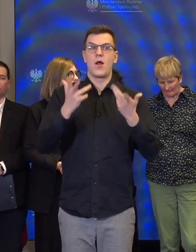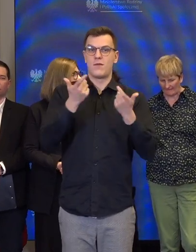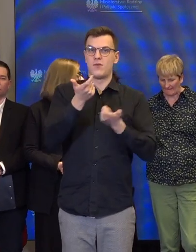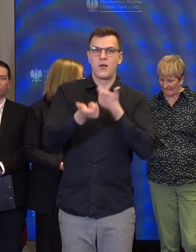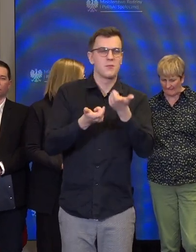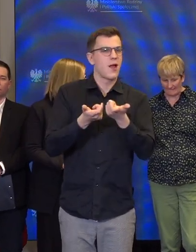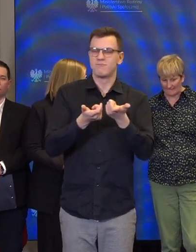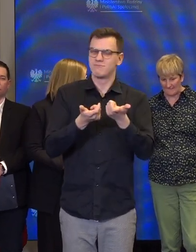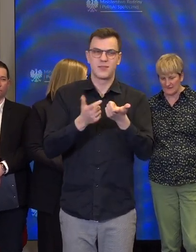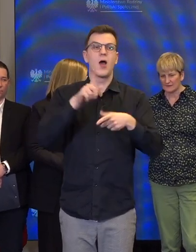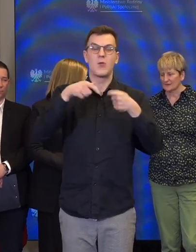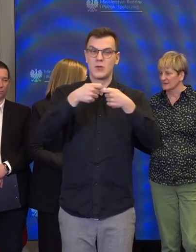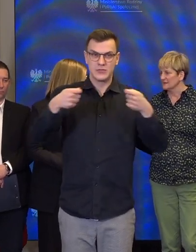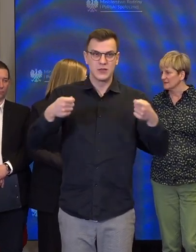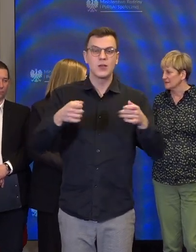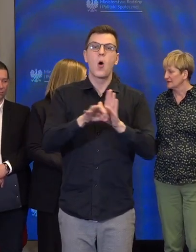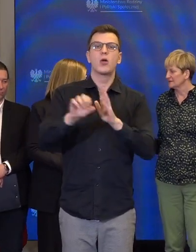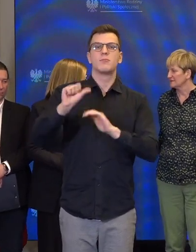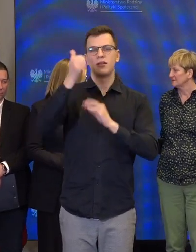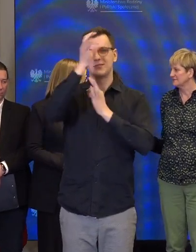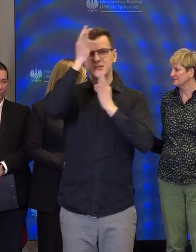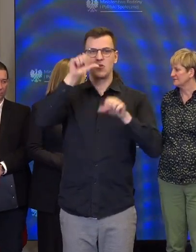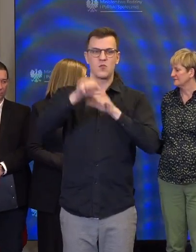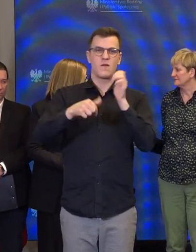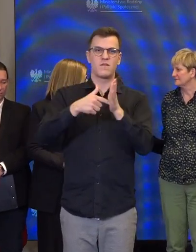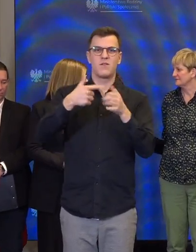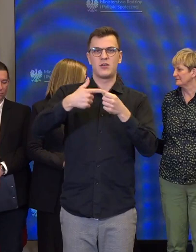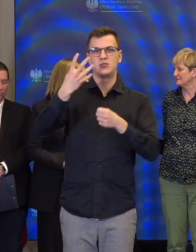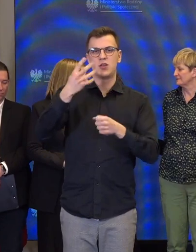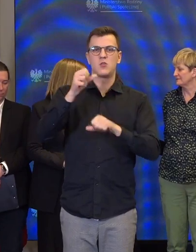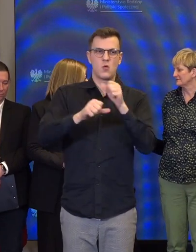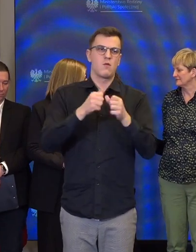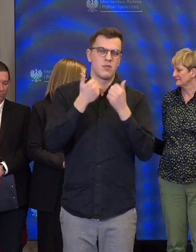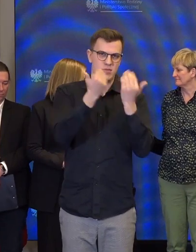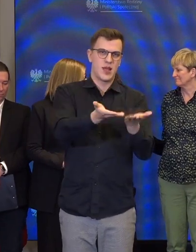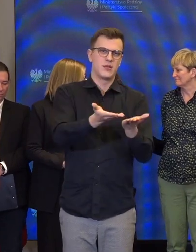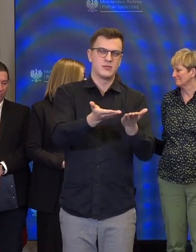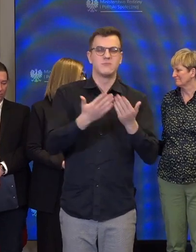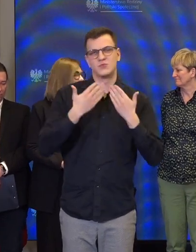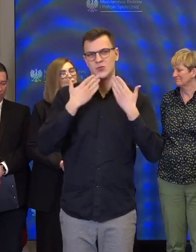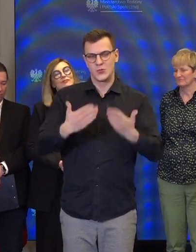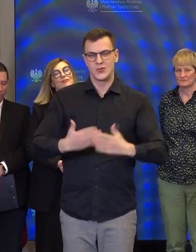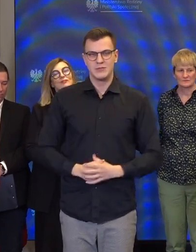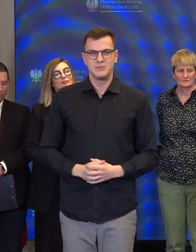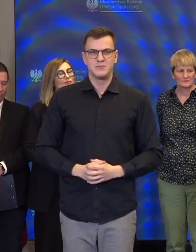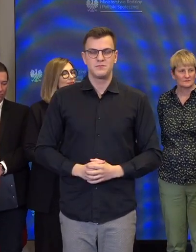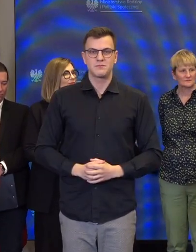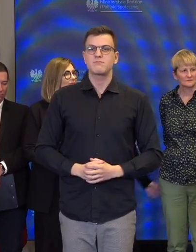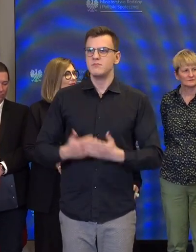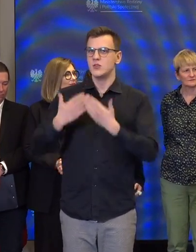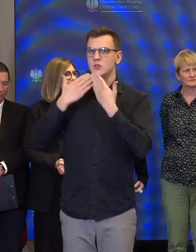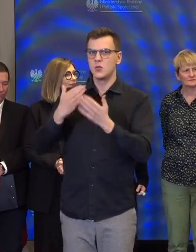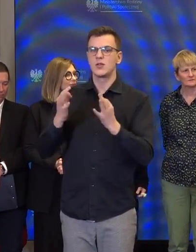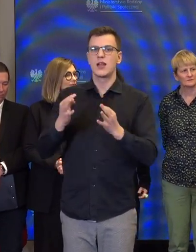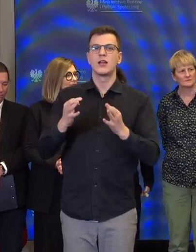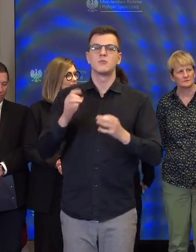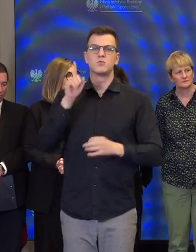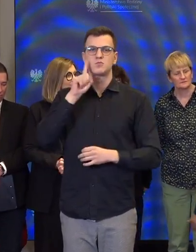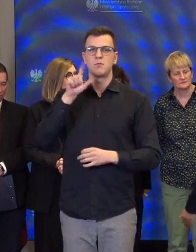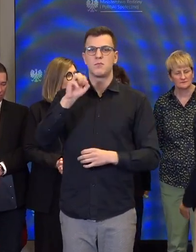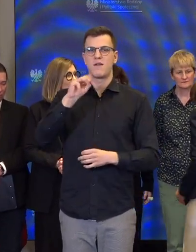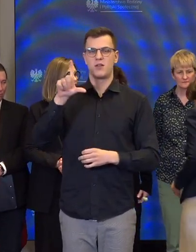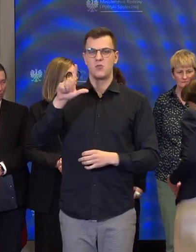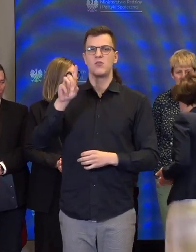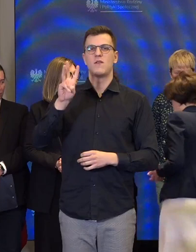wprowadzać od 1 stycznia 2024 roku. Dziękuję pięknie. Dziękuję. Proszę o zabranie głosu Pana